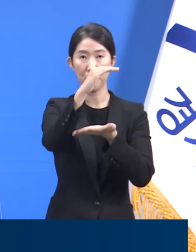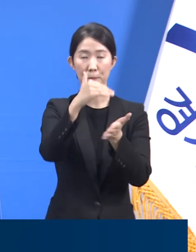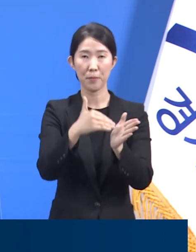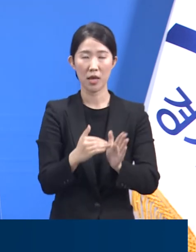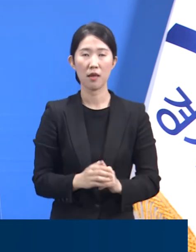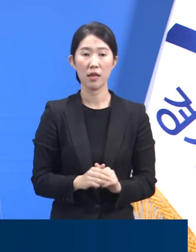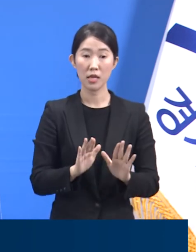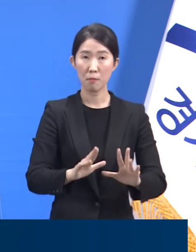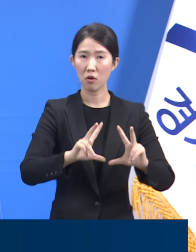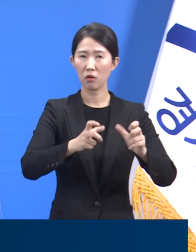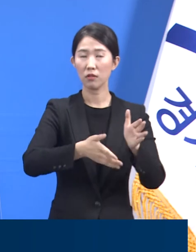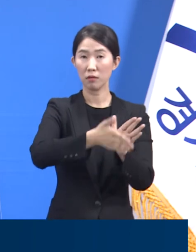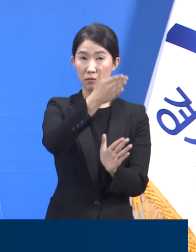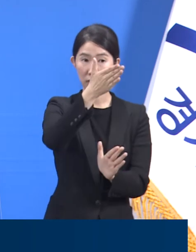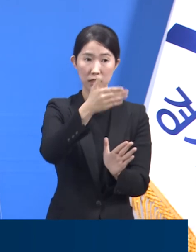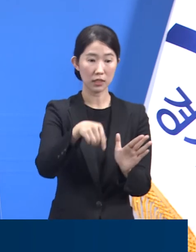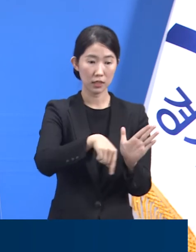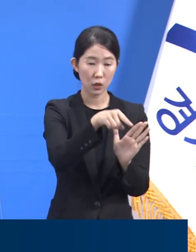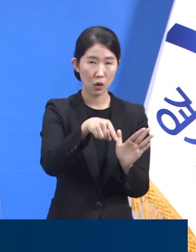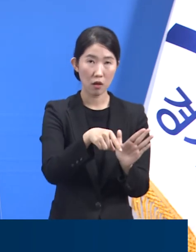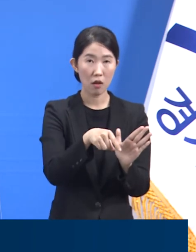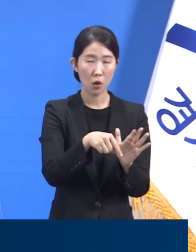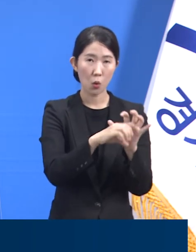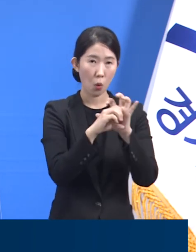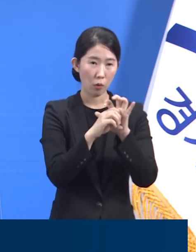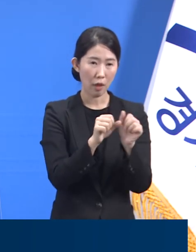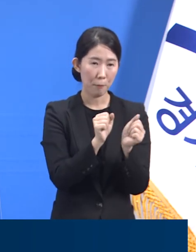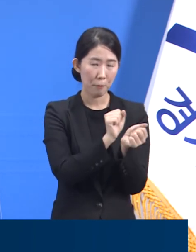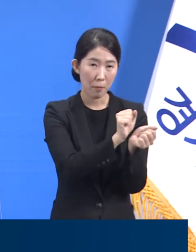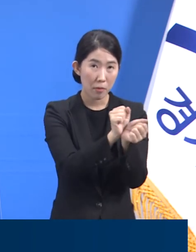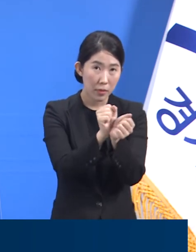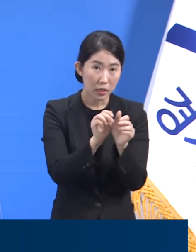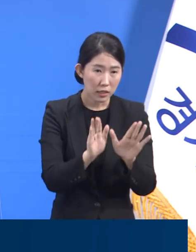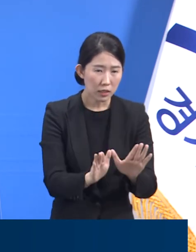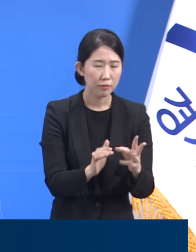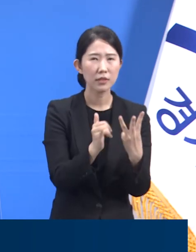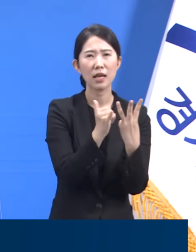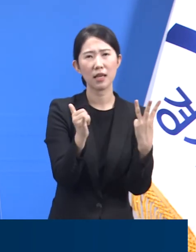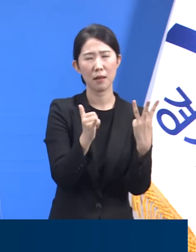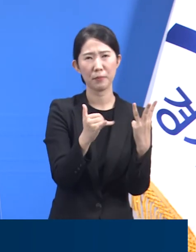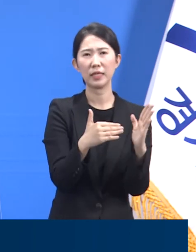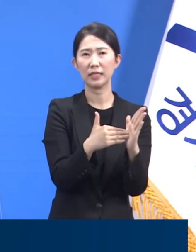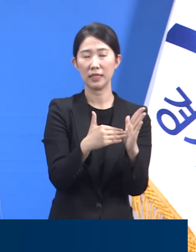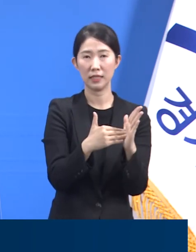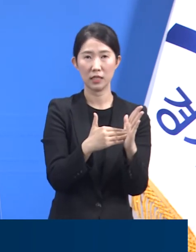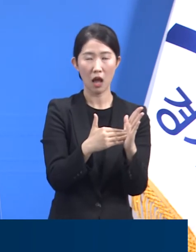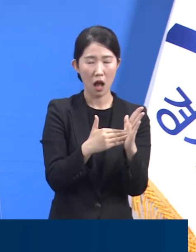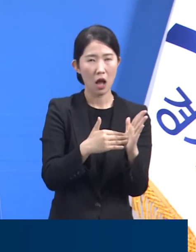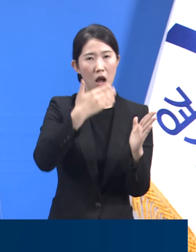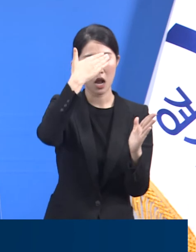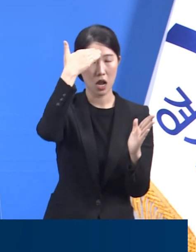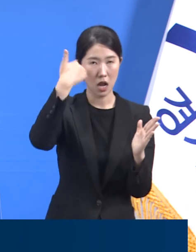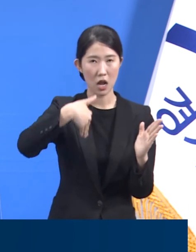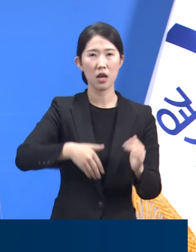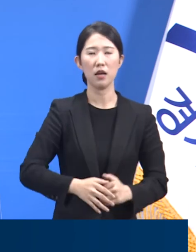성남시 소재 요양병원 사례도 아직까지는 3명의 확진자만 발생하고 있어 불행 중 다행입니다.